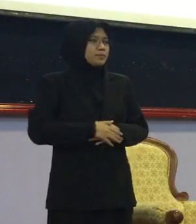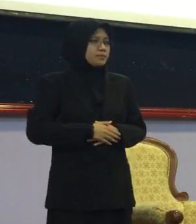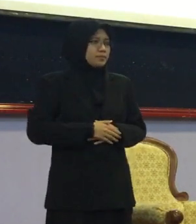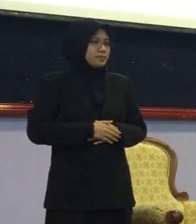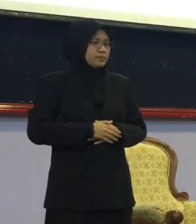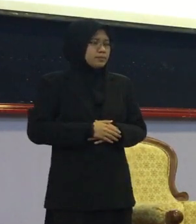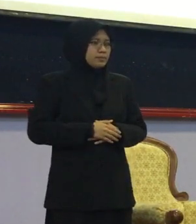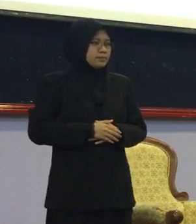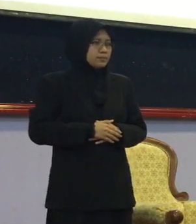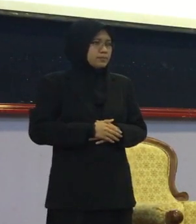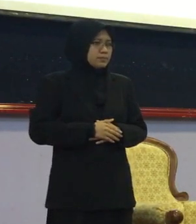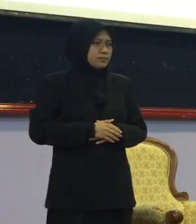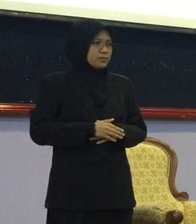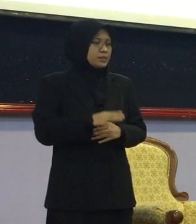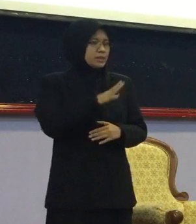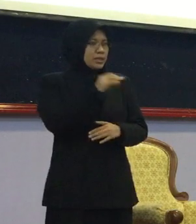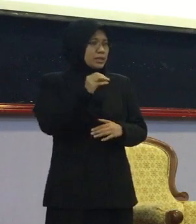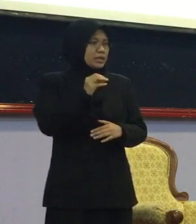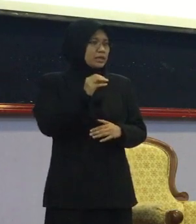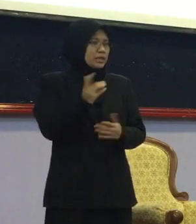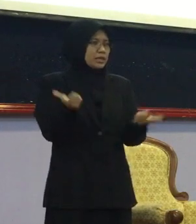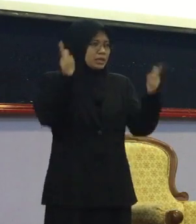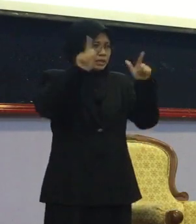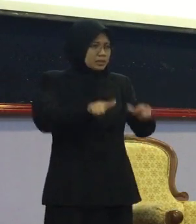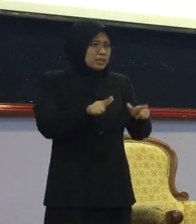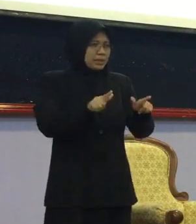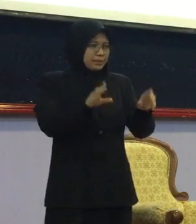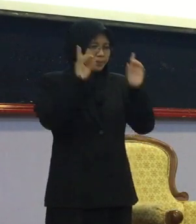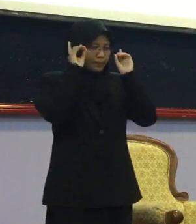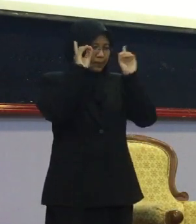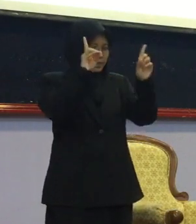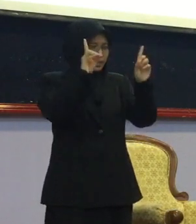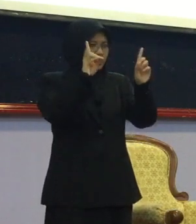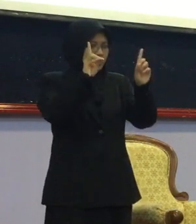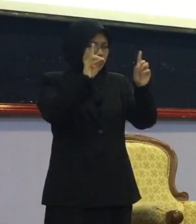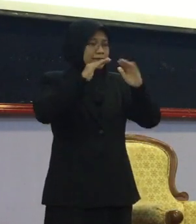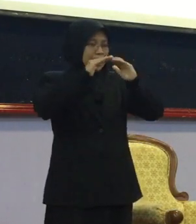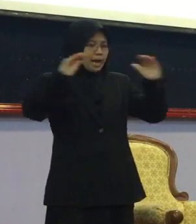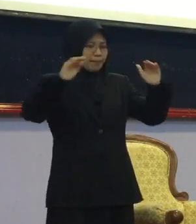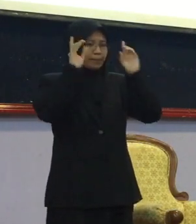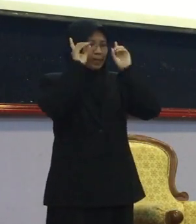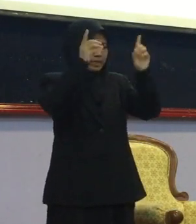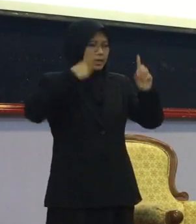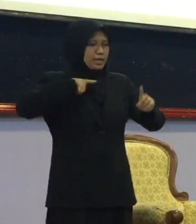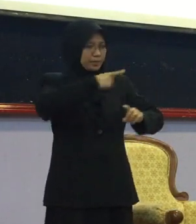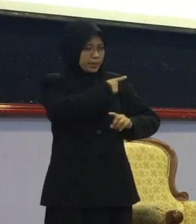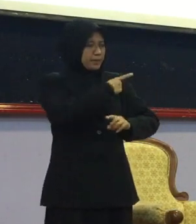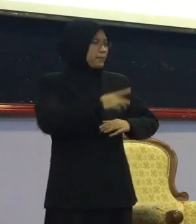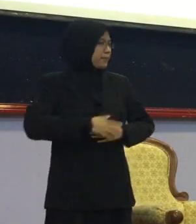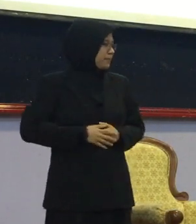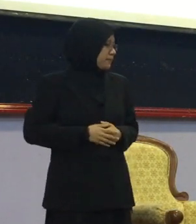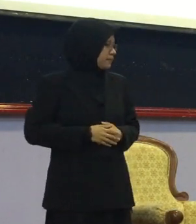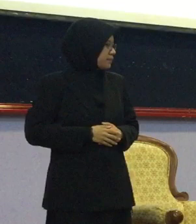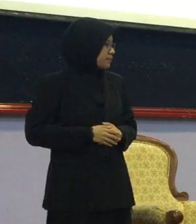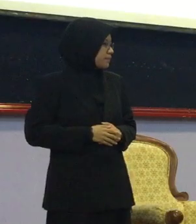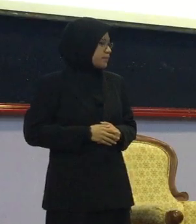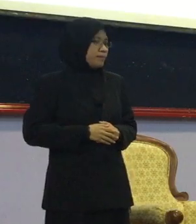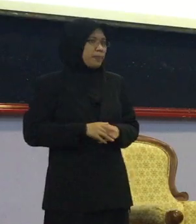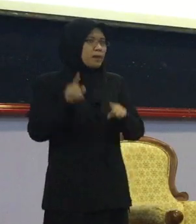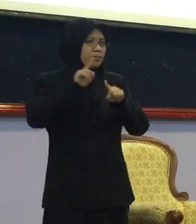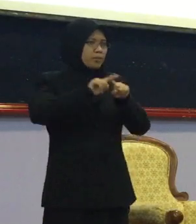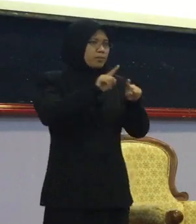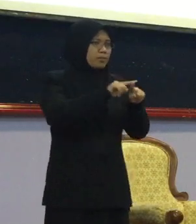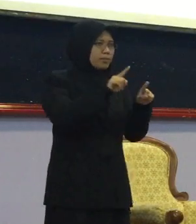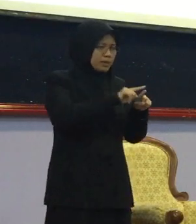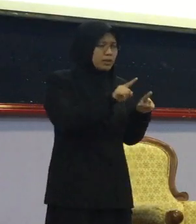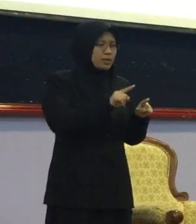nak hentak Kami-OKU Nak kami-OKU SPM je ke Kan Berapa ramai kan Borang OKU Ada degree Diplomar dan sebagainya Jadi itu